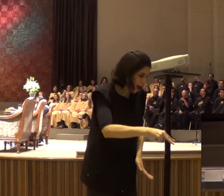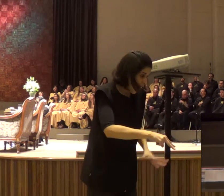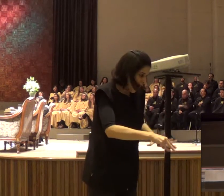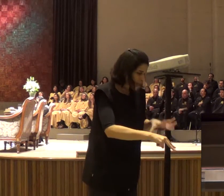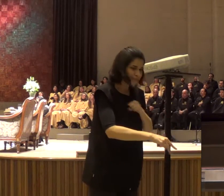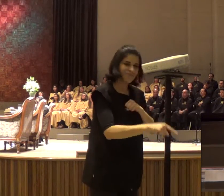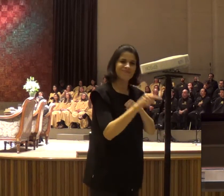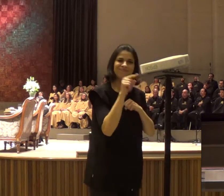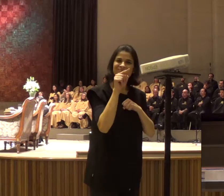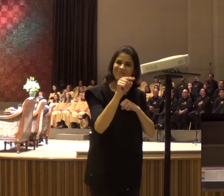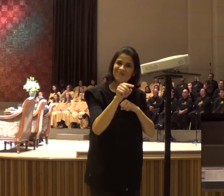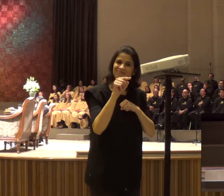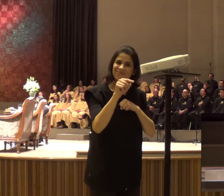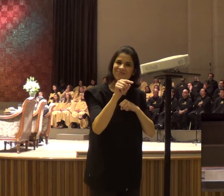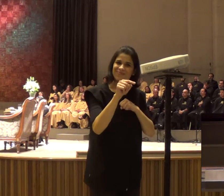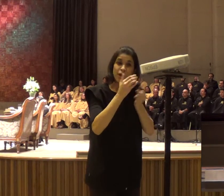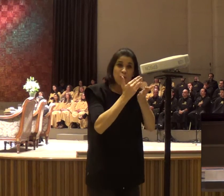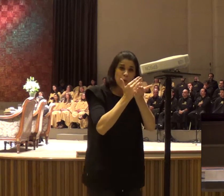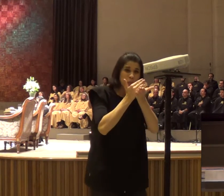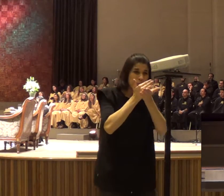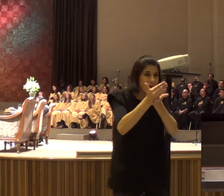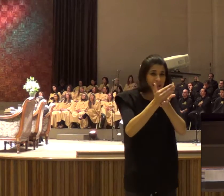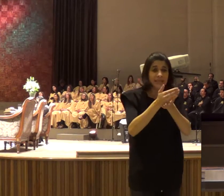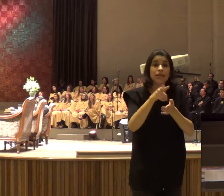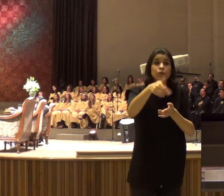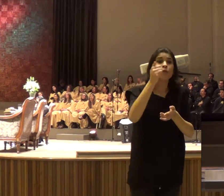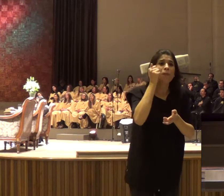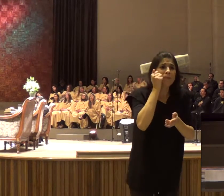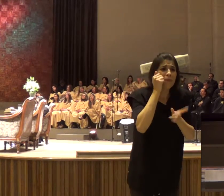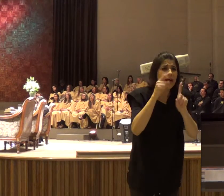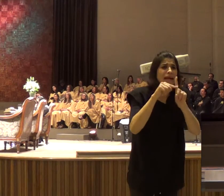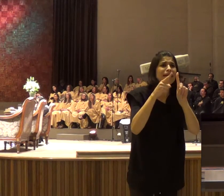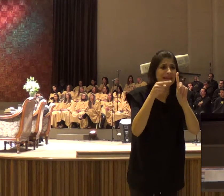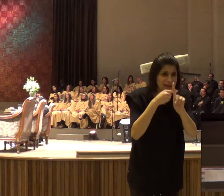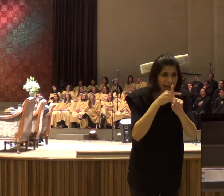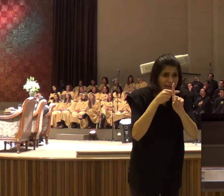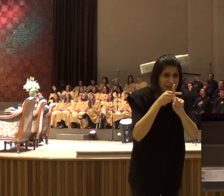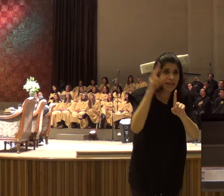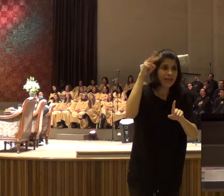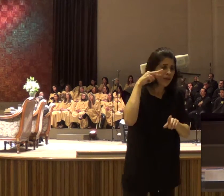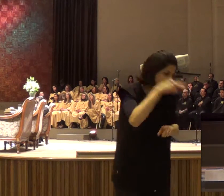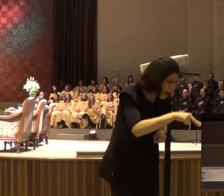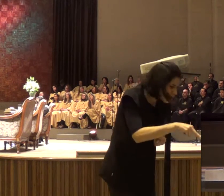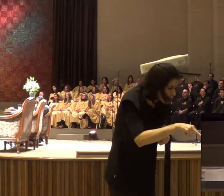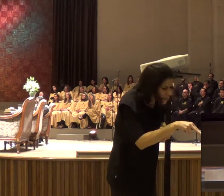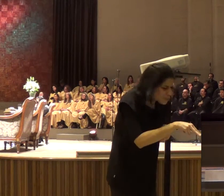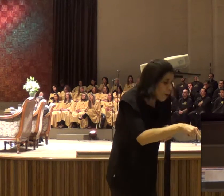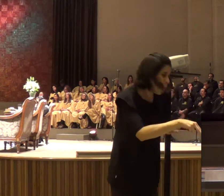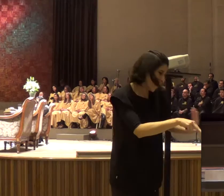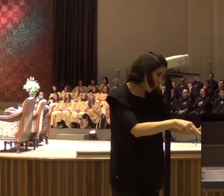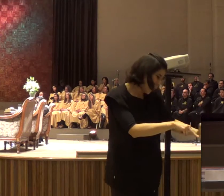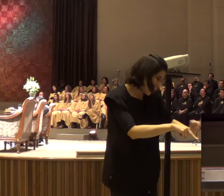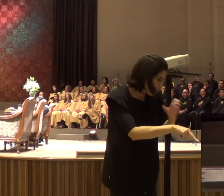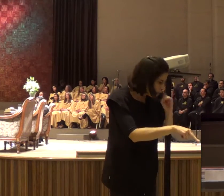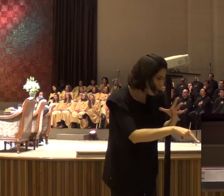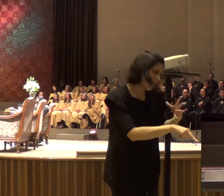existe, existe, porque a Bíblia diz, que antes da fundação, do mundo, ele já amou você, porque ele já conhecia, todas as coisas,